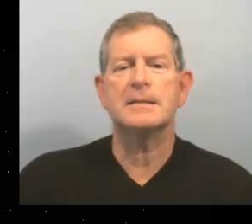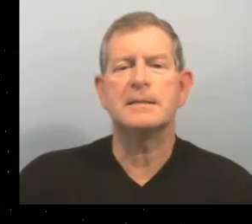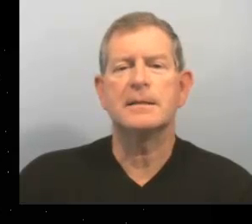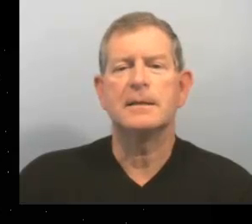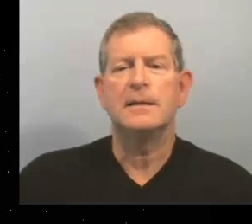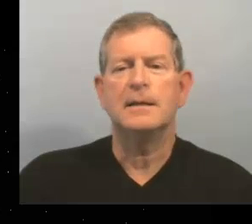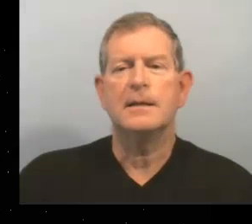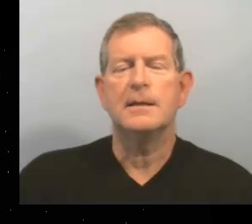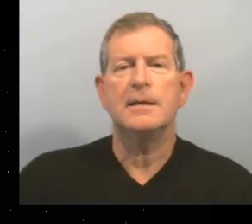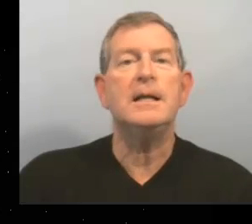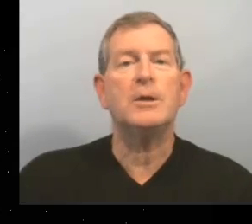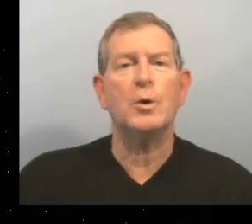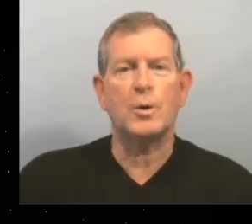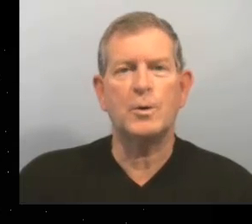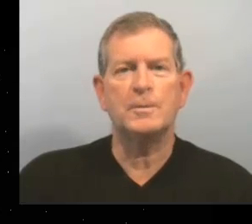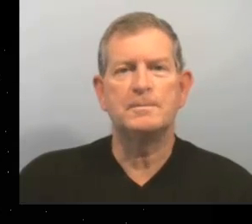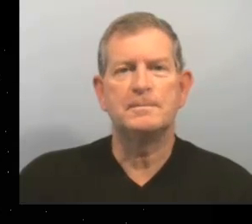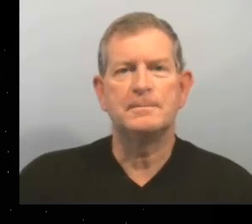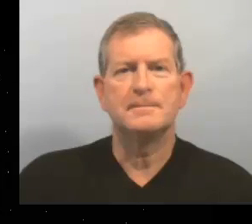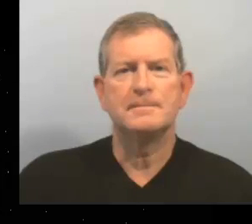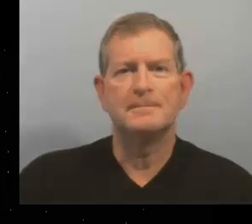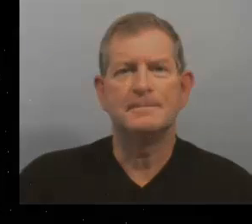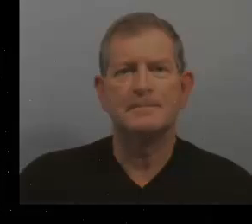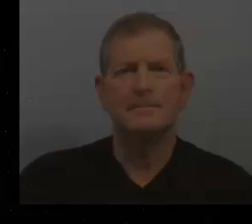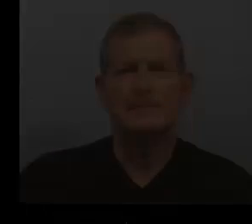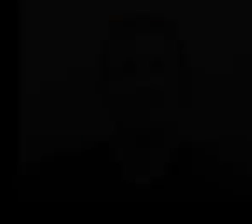Quinze Il est heureux du joueur passe Il